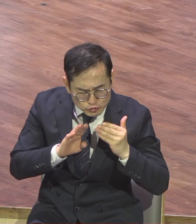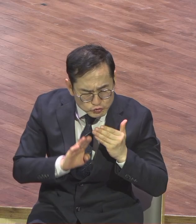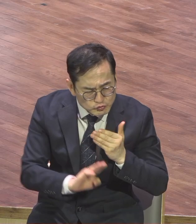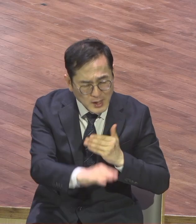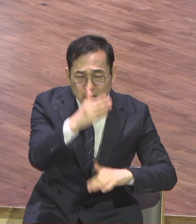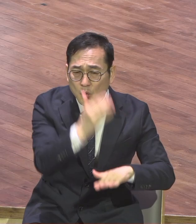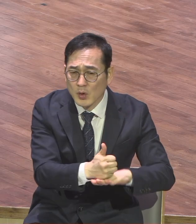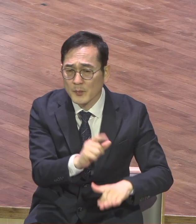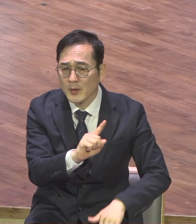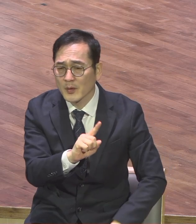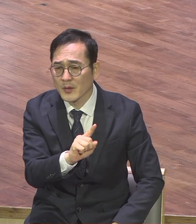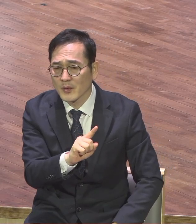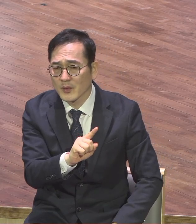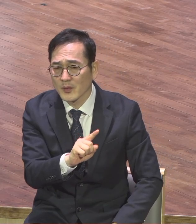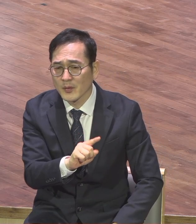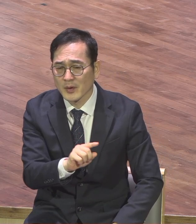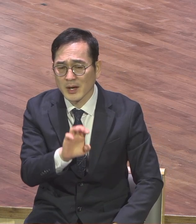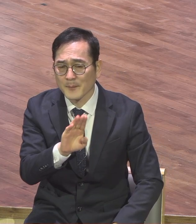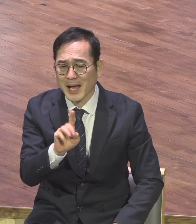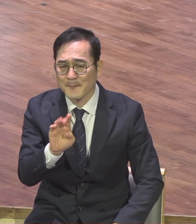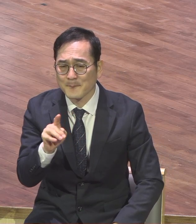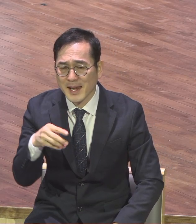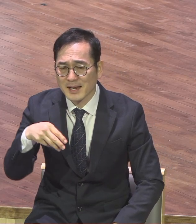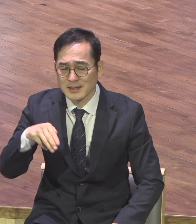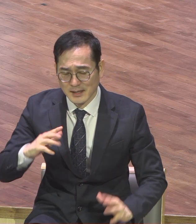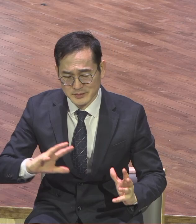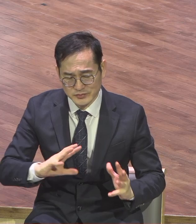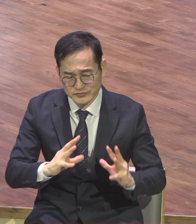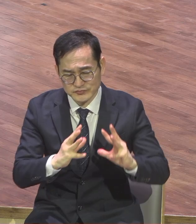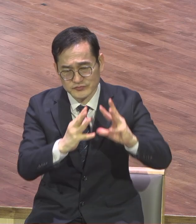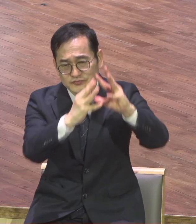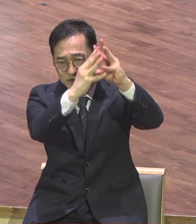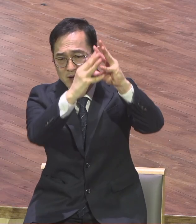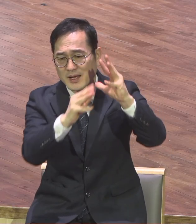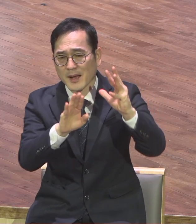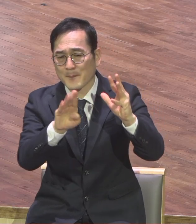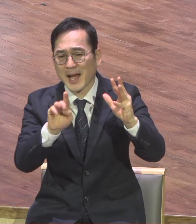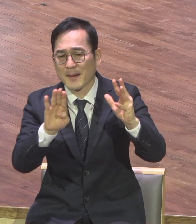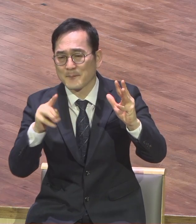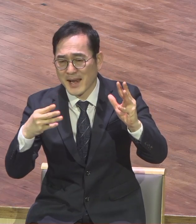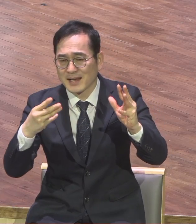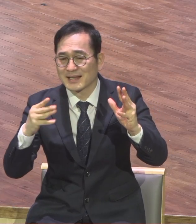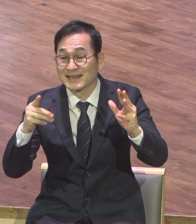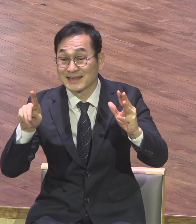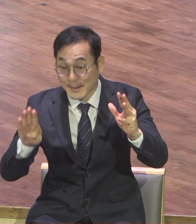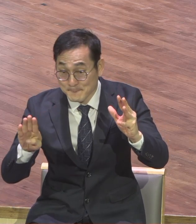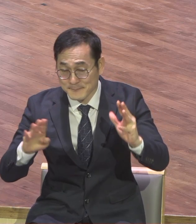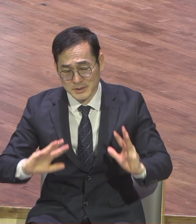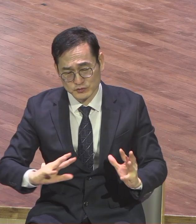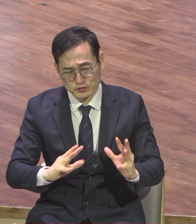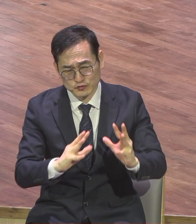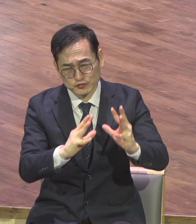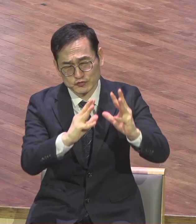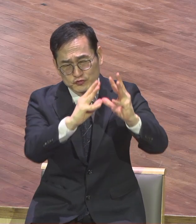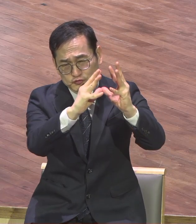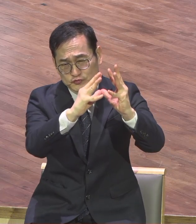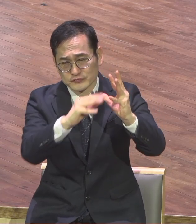바벨탑이에요 완전 다 무너집니다 와라라라 무너집니다 어느 날 우리는